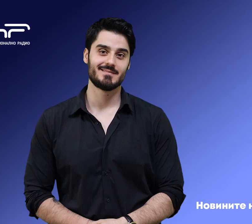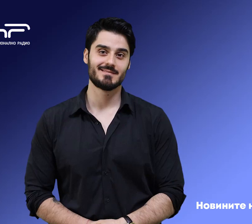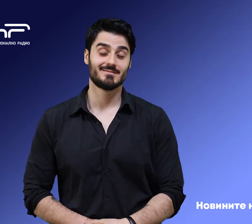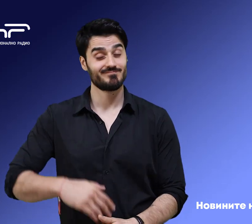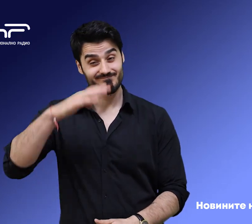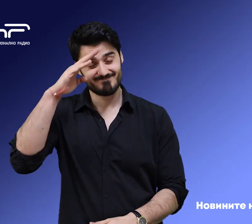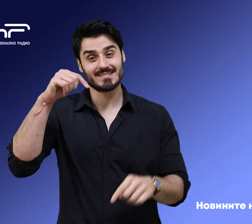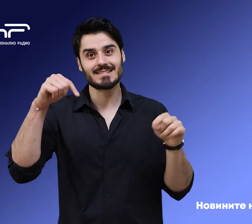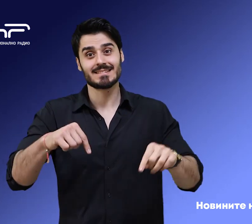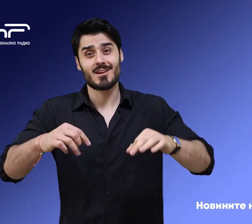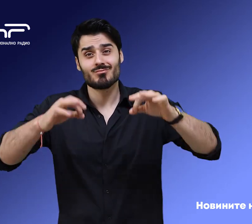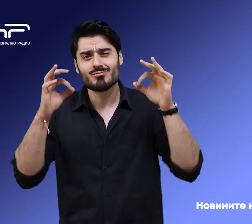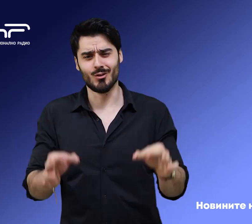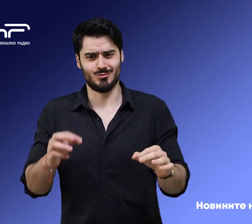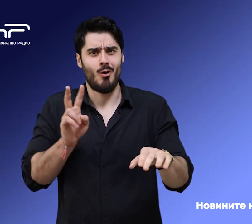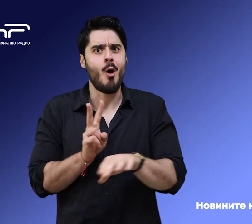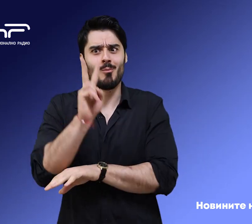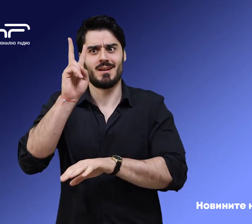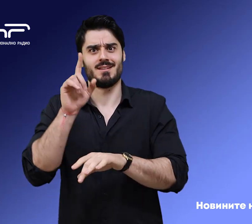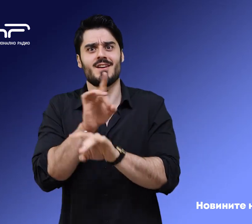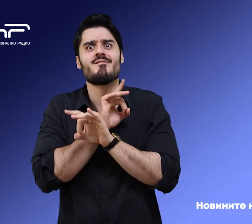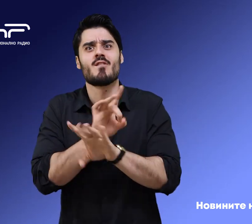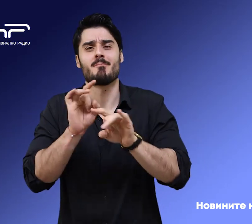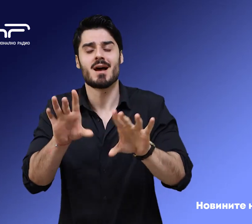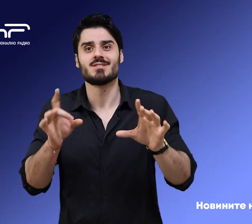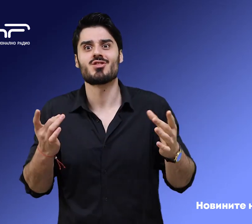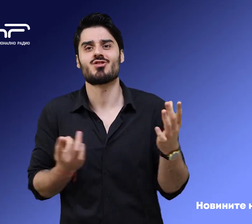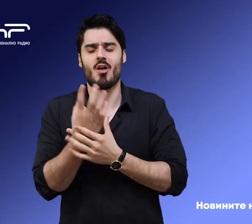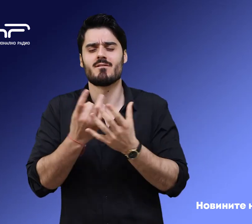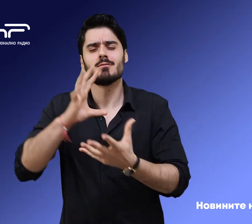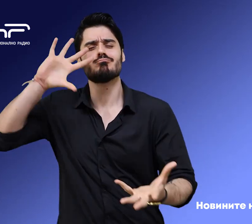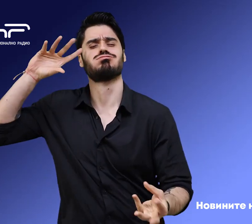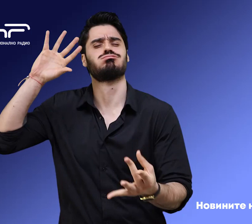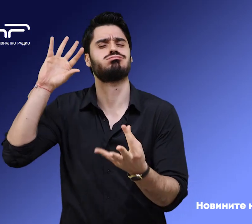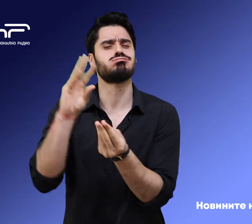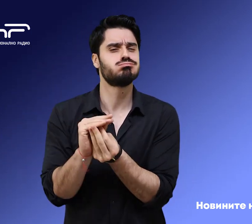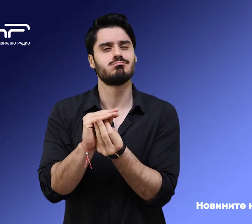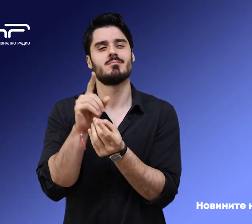Точно 12. Започва обедният осведомителен бюлетин с обзор на водещите новини. Най-напред акцентите.